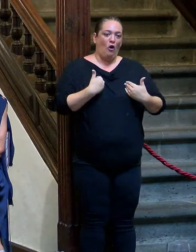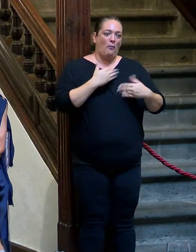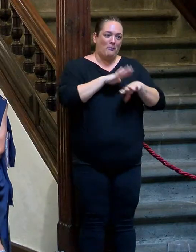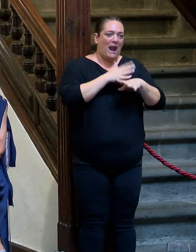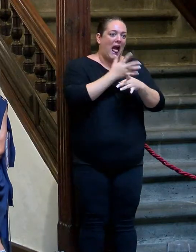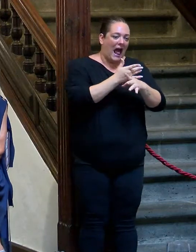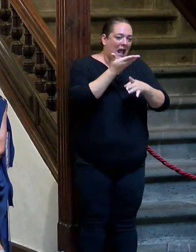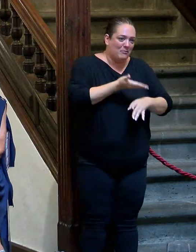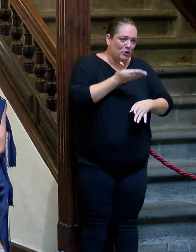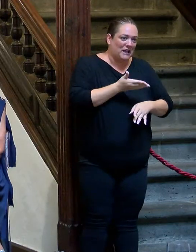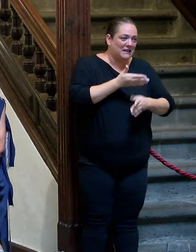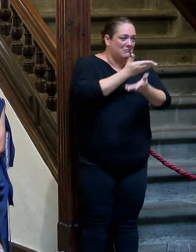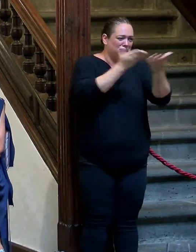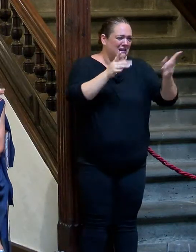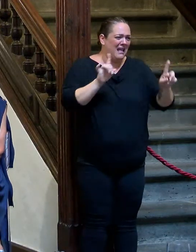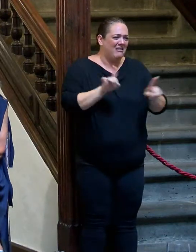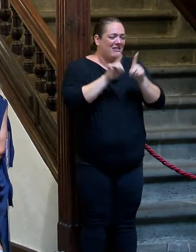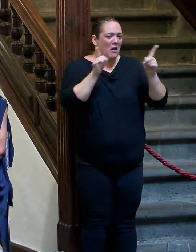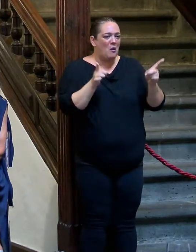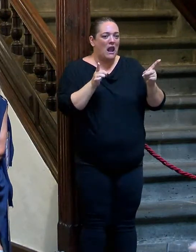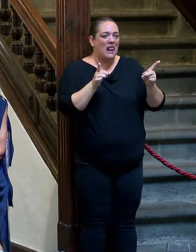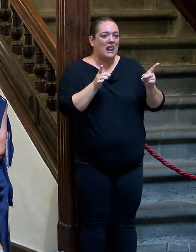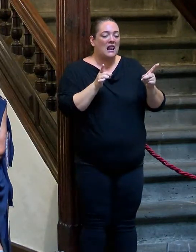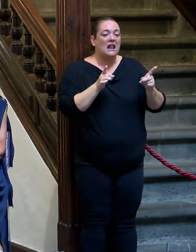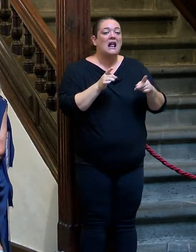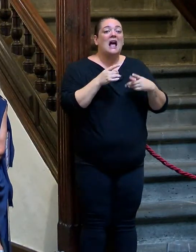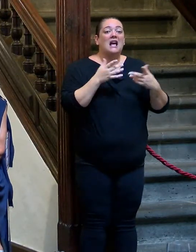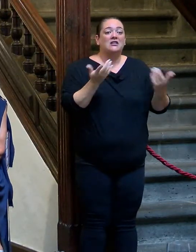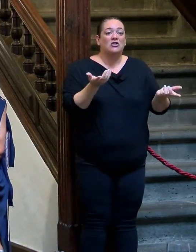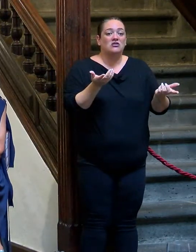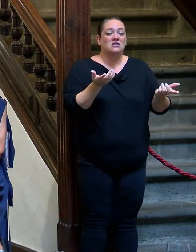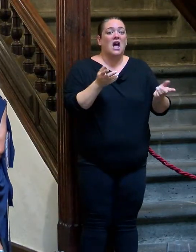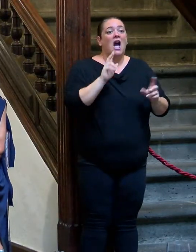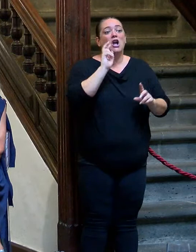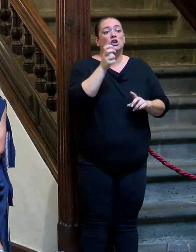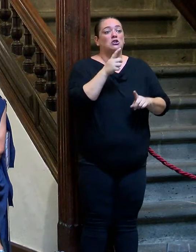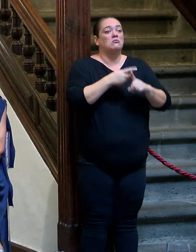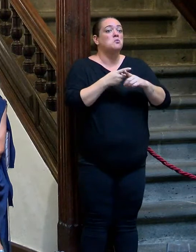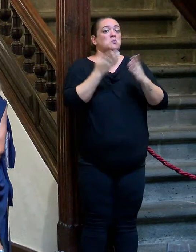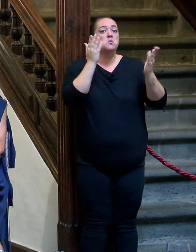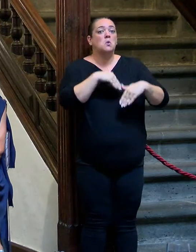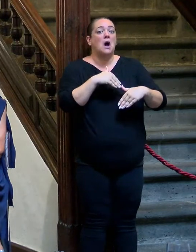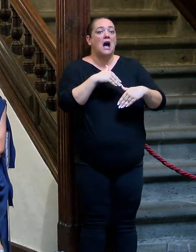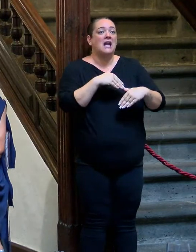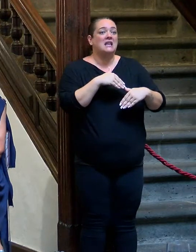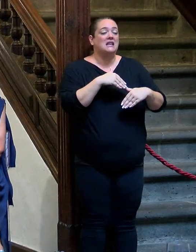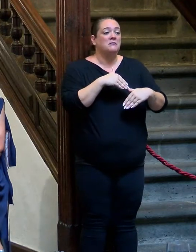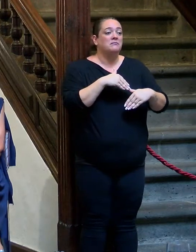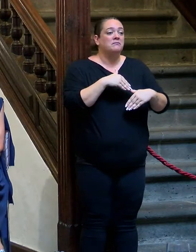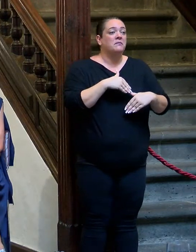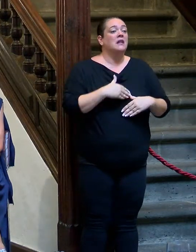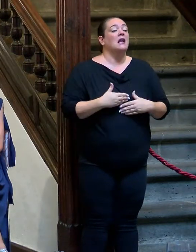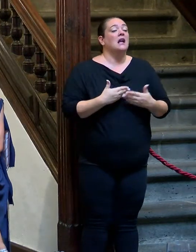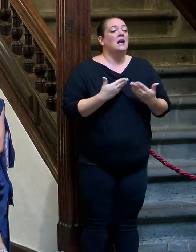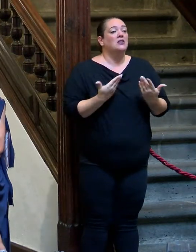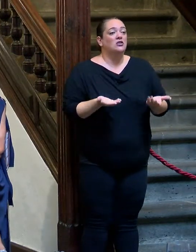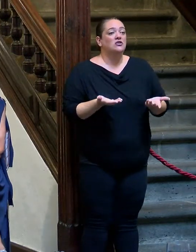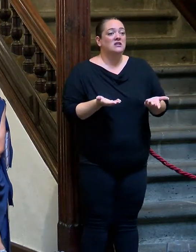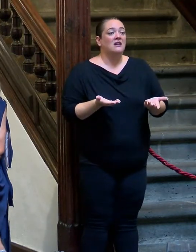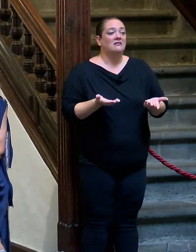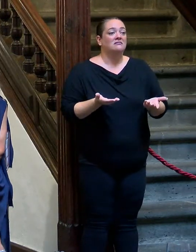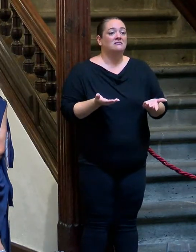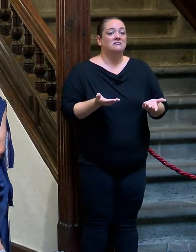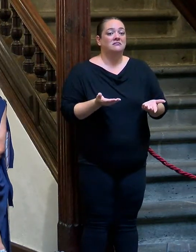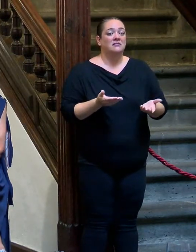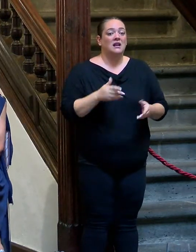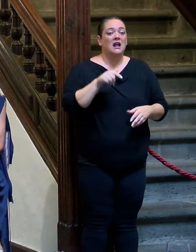yo ya en ese terreno sería esos que ahora llaman asexuales, que no tienen sexo, pero es porque me dejó él a mí, no lo dejé yo a él. Pero en este caso,